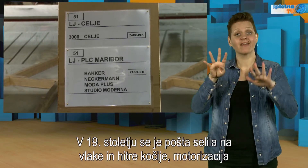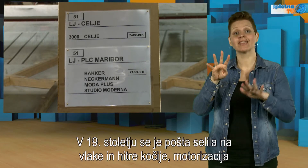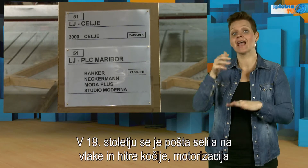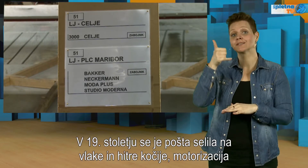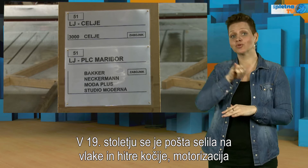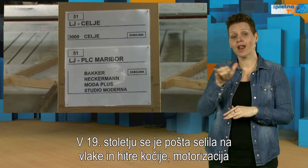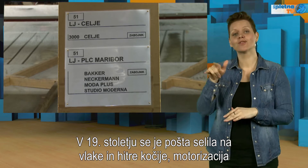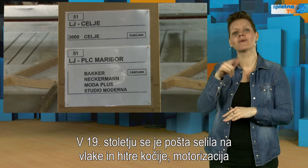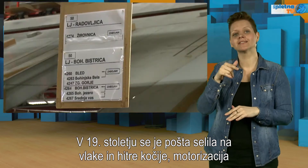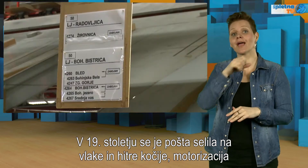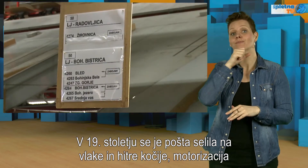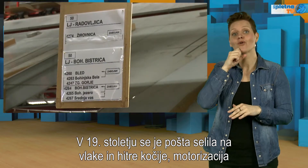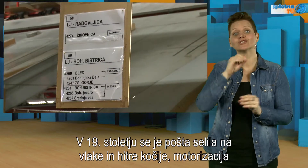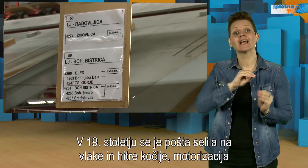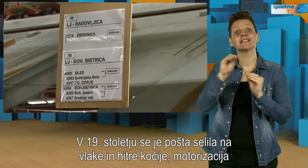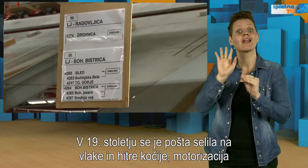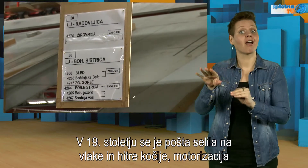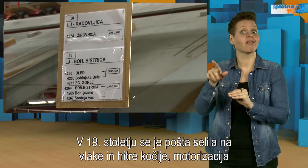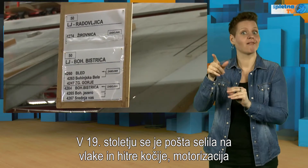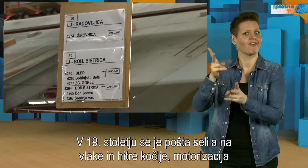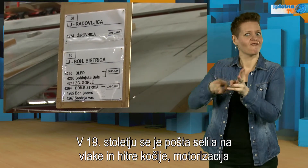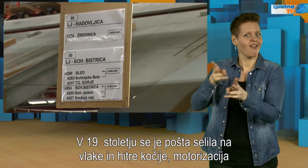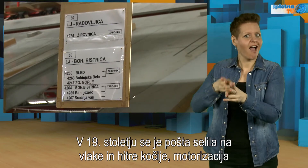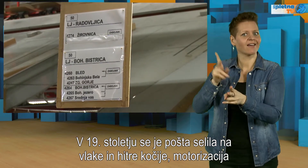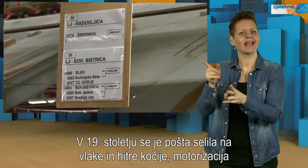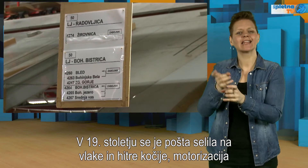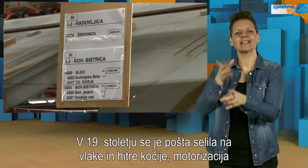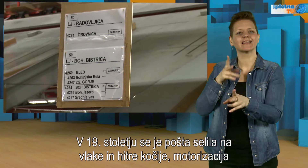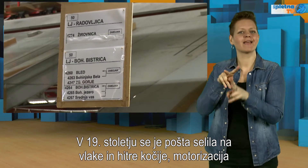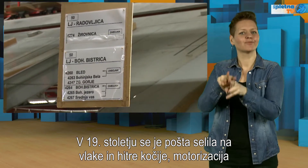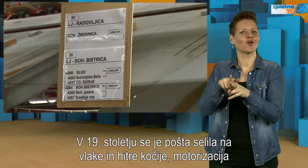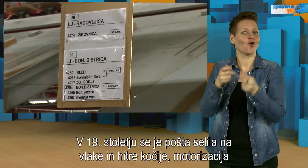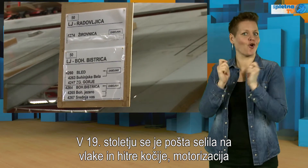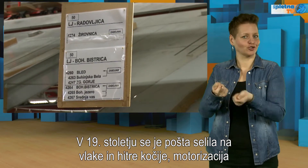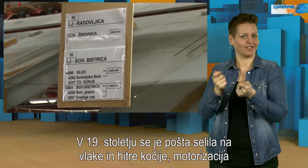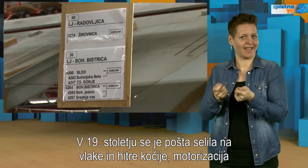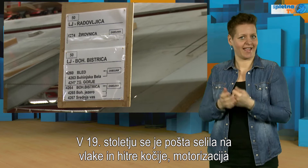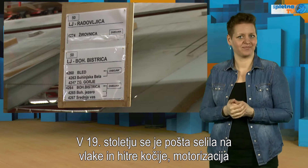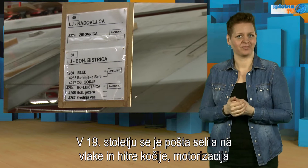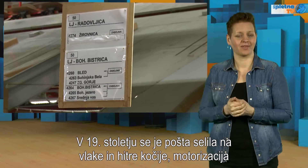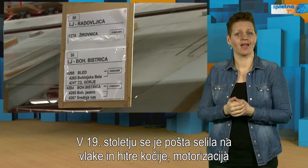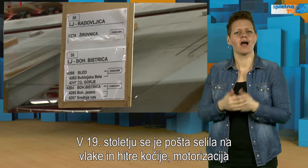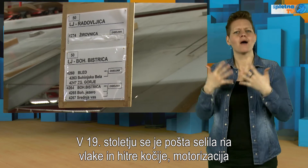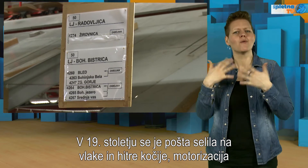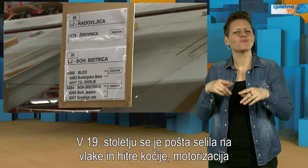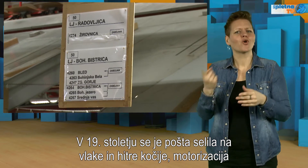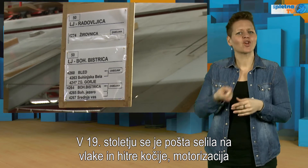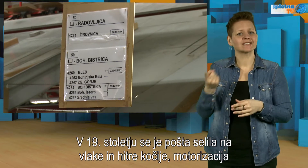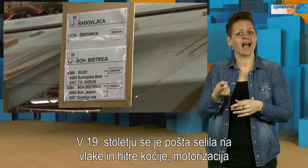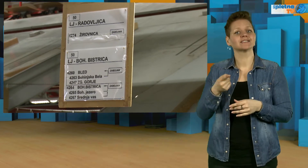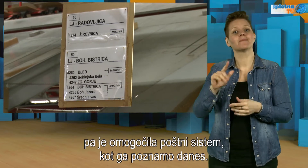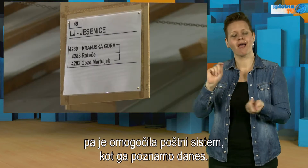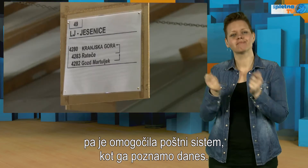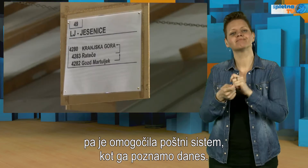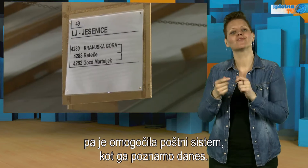V 19. stoletju se je pošta selila na vlake in hitre kočije, motorizacija pa je omogočila poštni